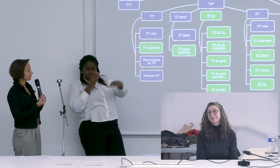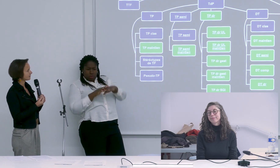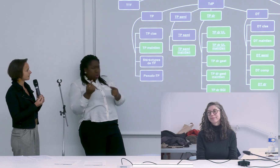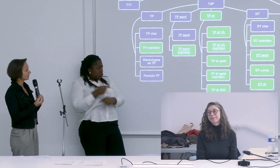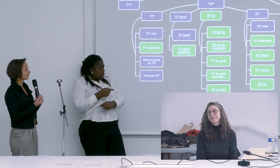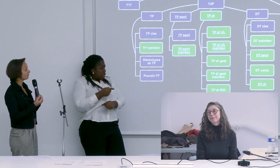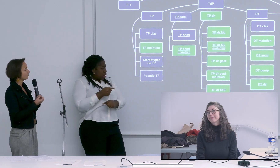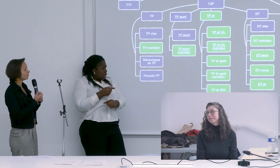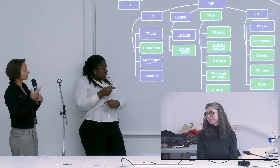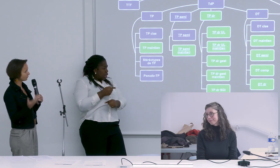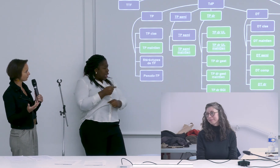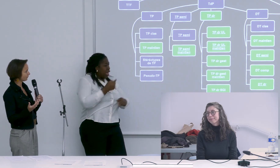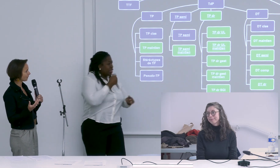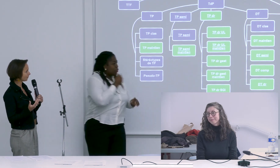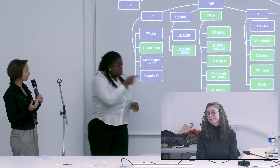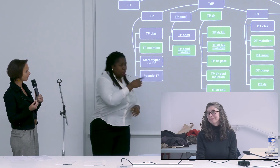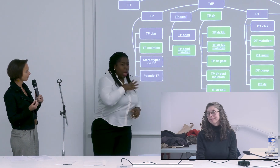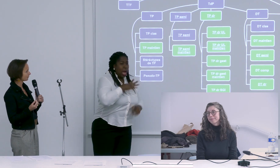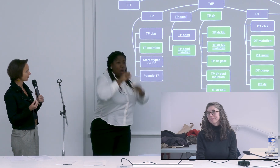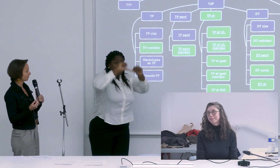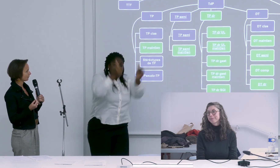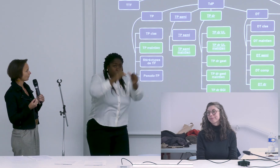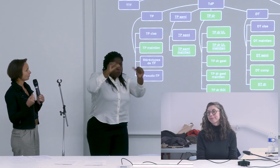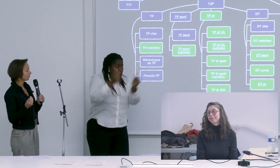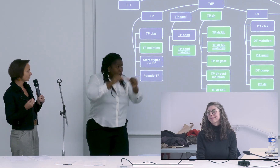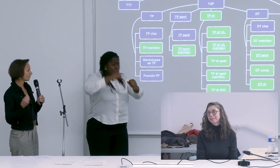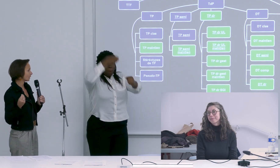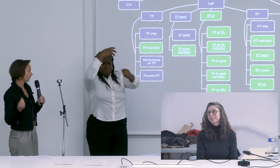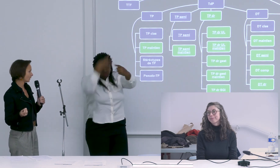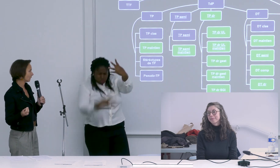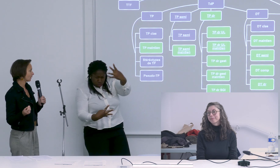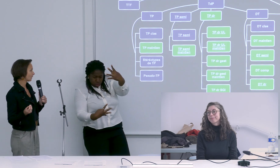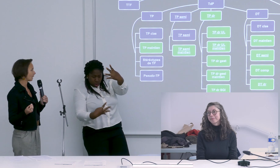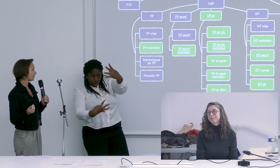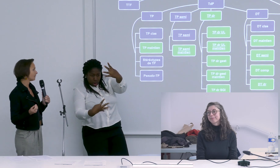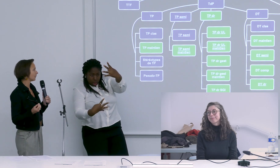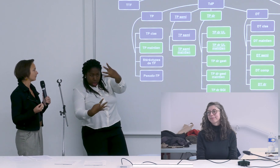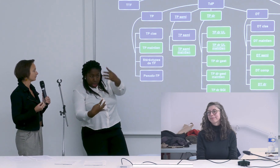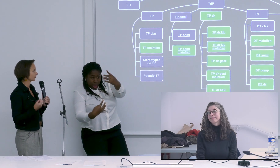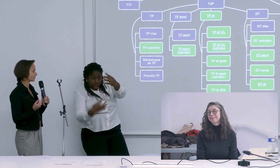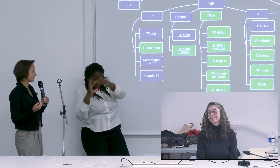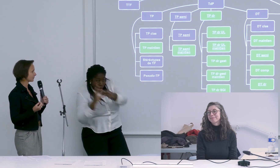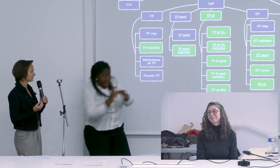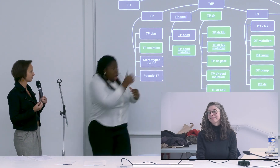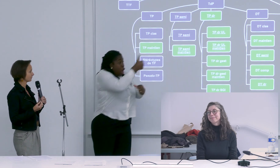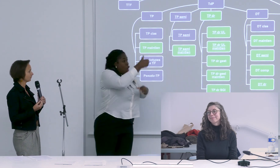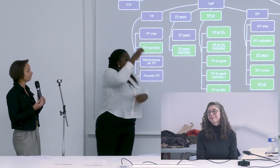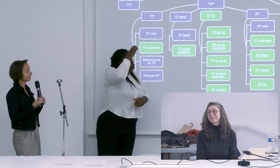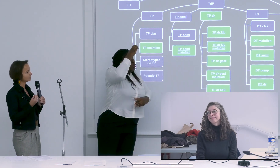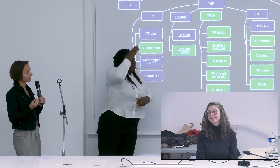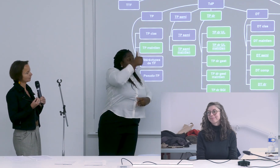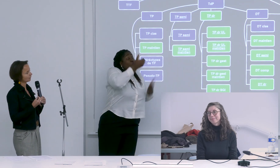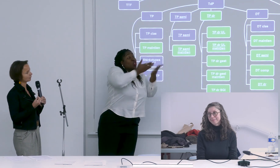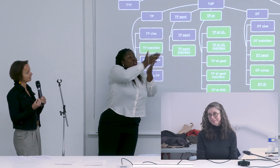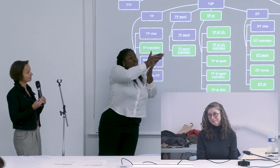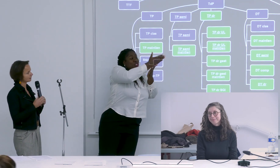c'est à dire que tu as une multitude de formes pour un même concept une